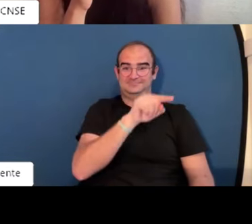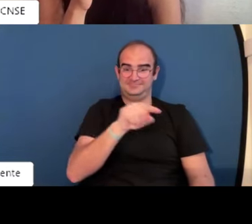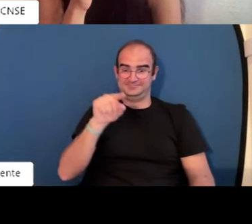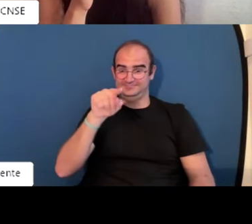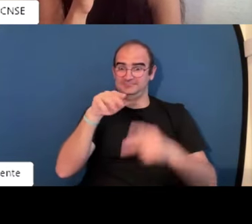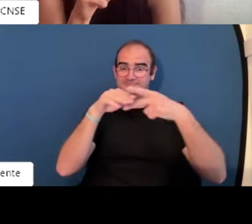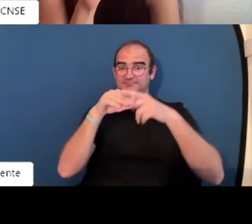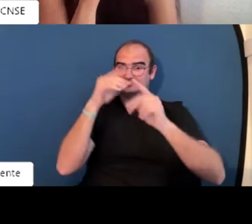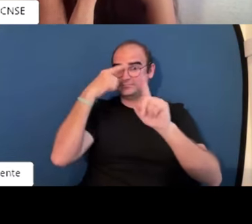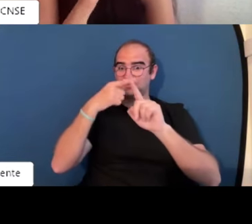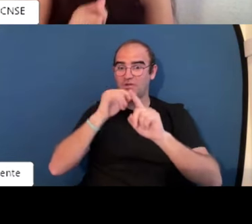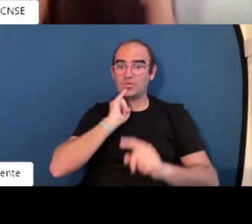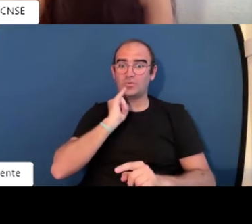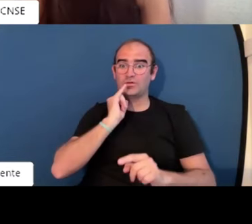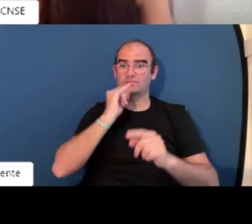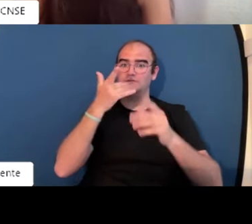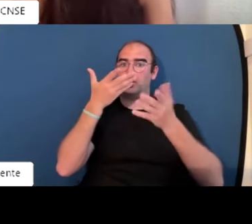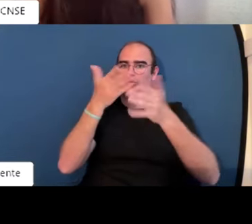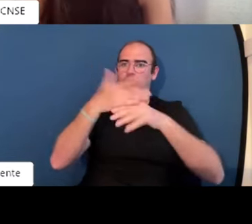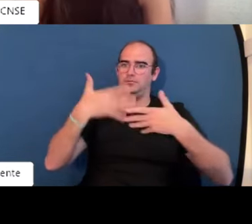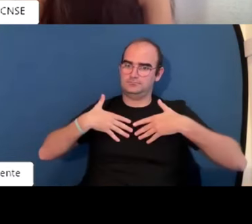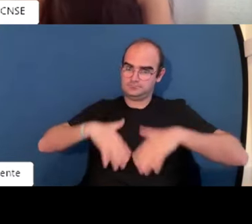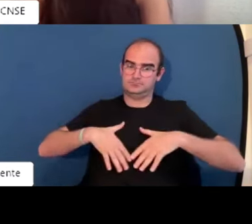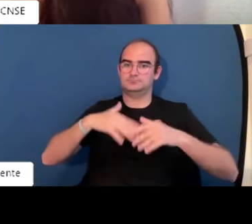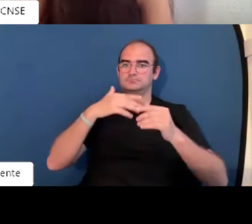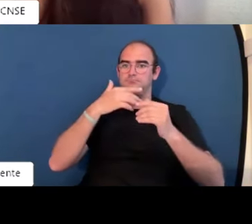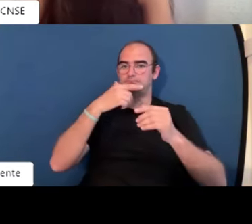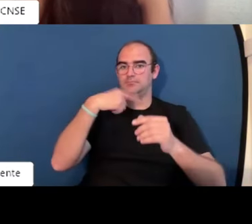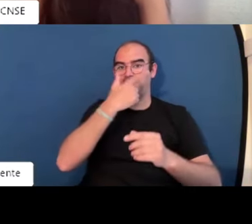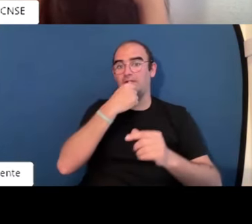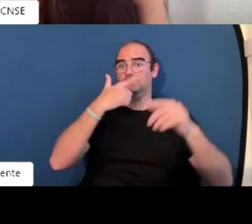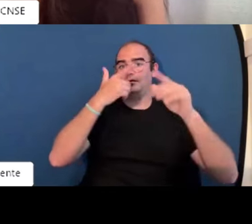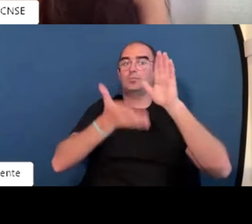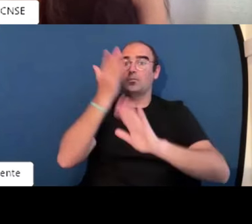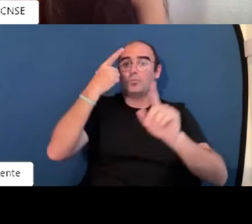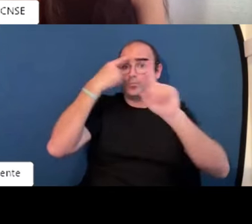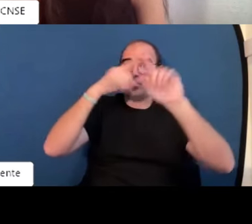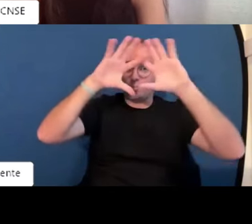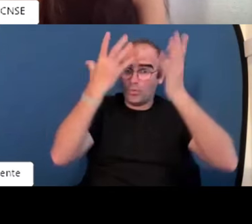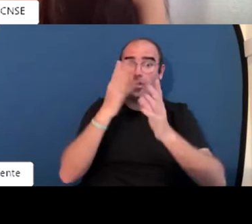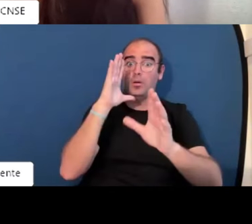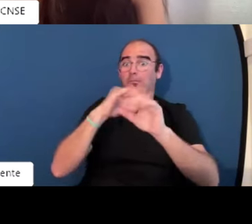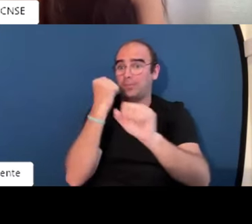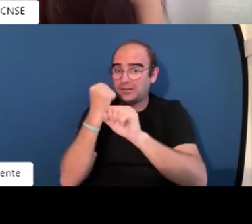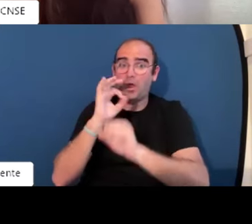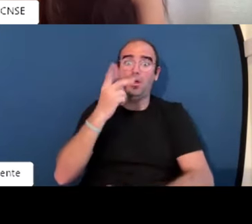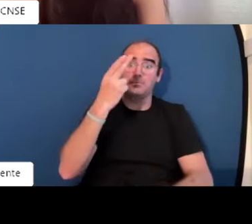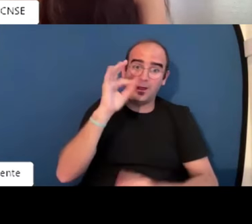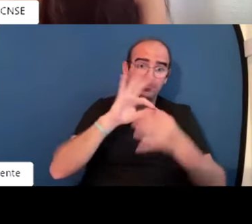estas herramientas son de enseñanzas de